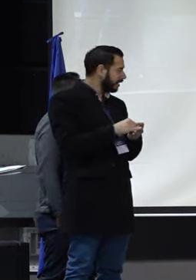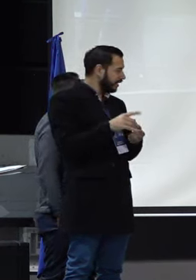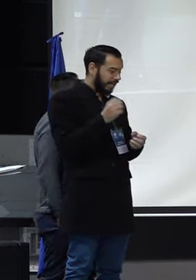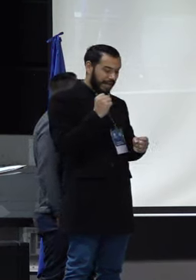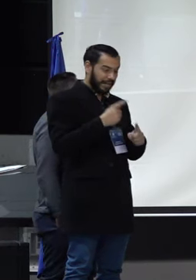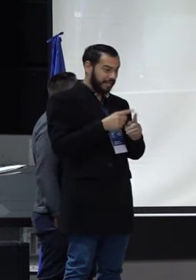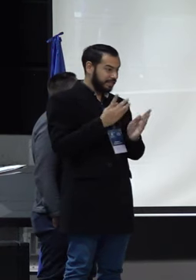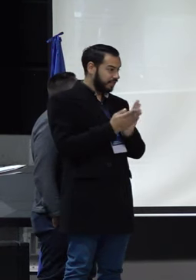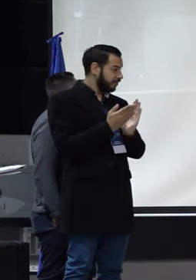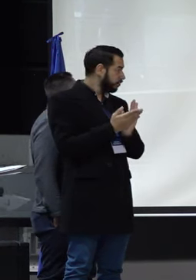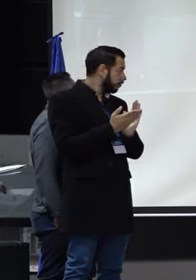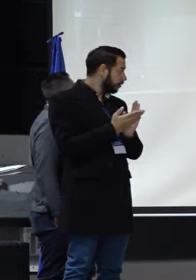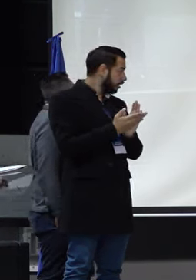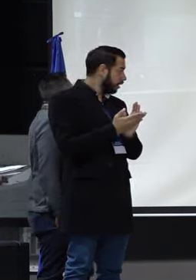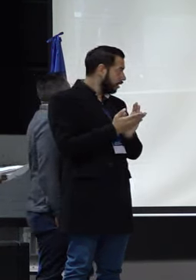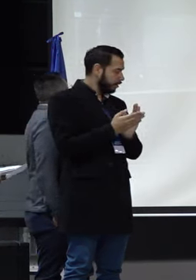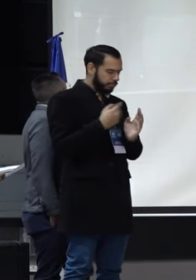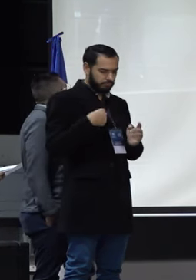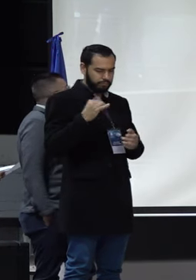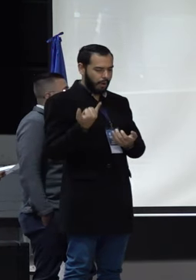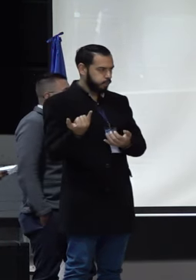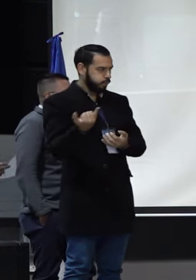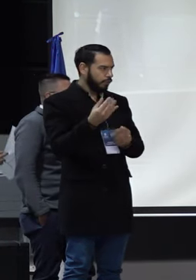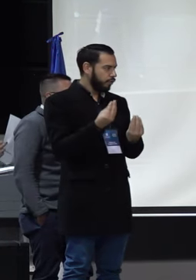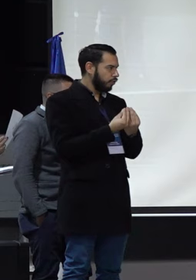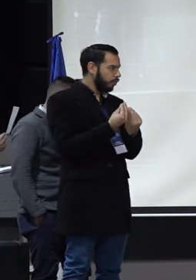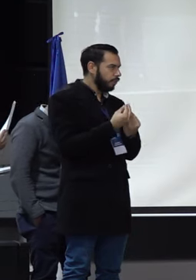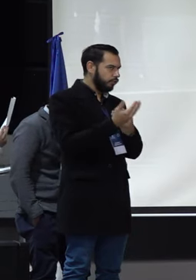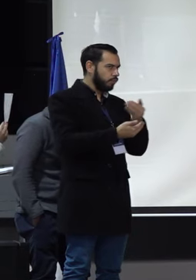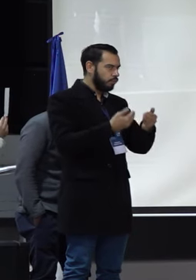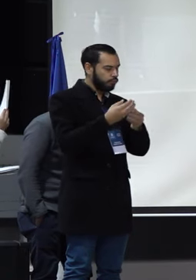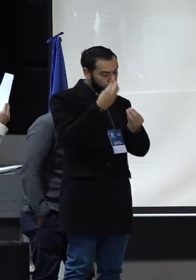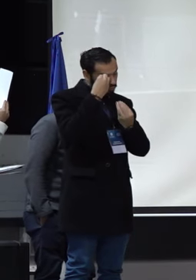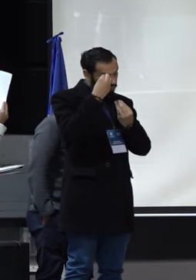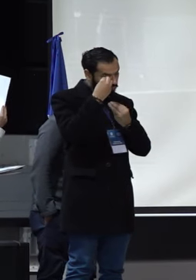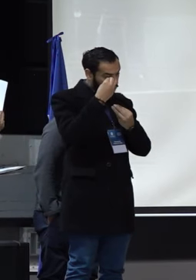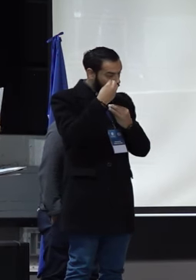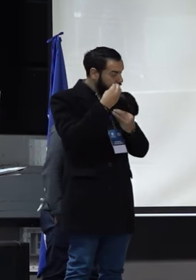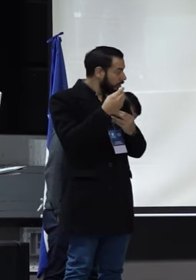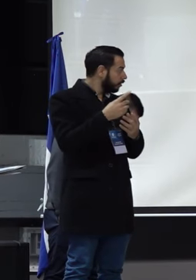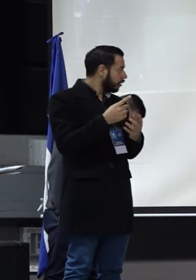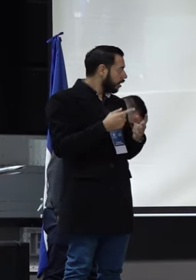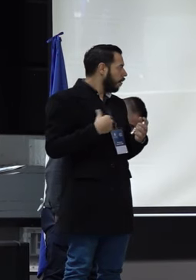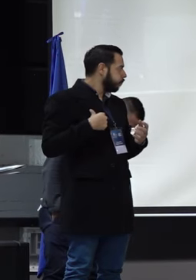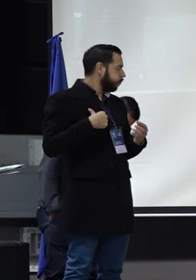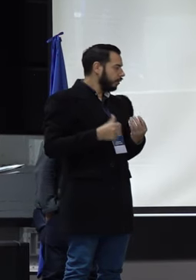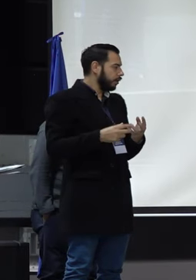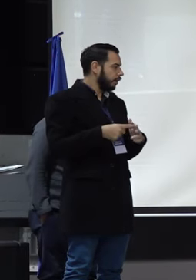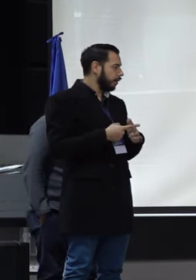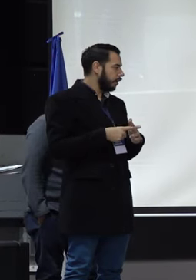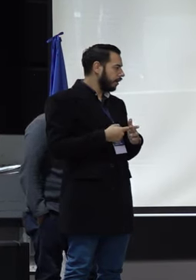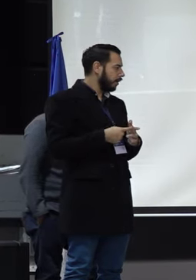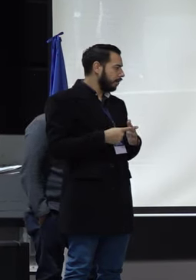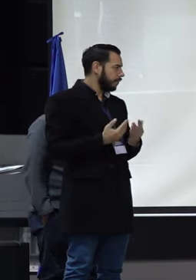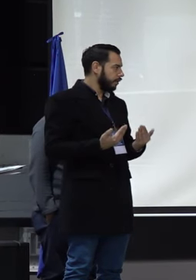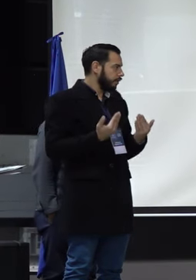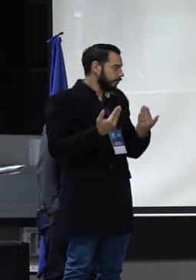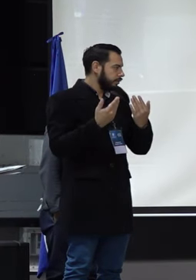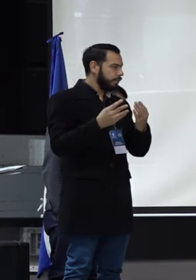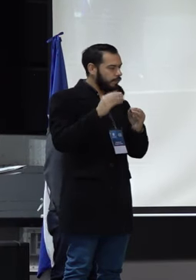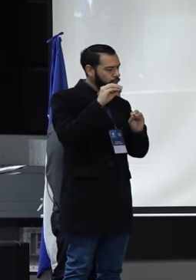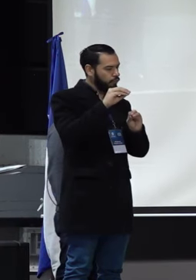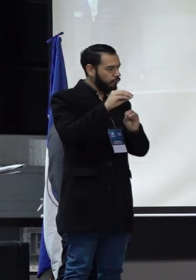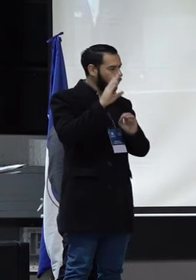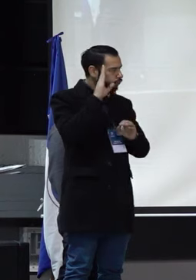esos egresados y egresadas, incluso los compañeros que en este momento están en su proceso de formación, adquirirán unas herramientas muy clave para desenvolverse como unos